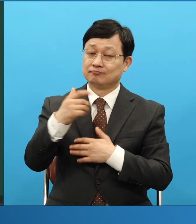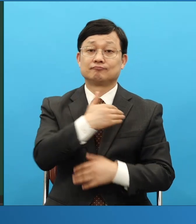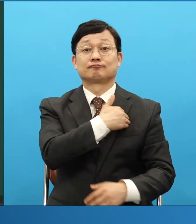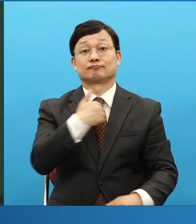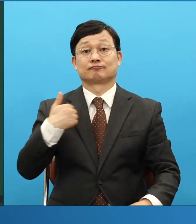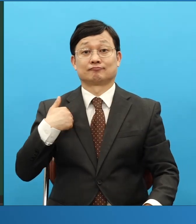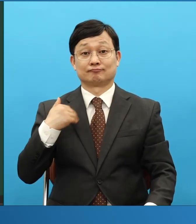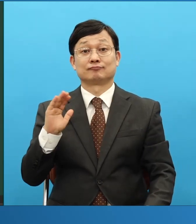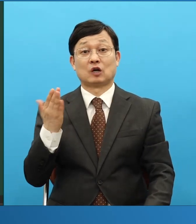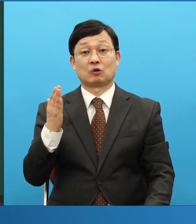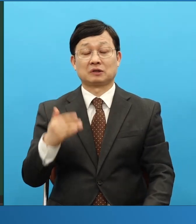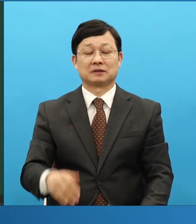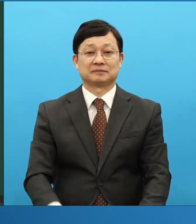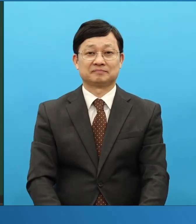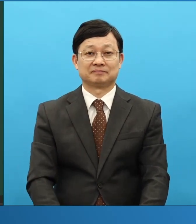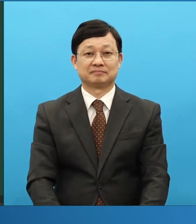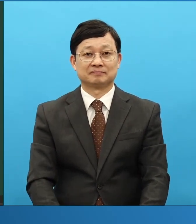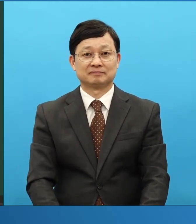그러면 그거를 보고 뭐라고 합니까?